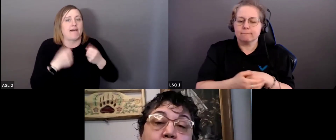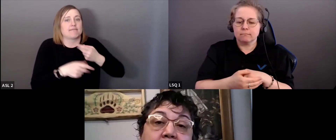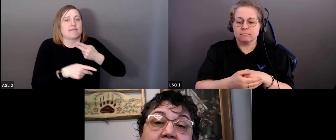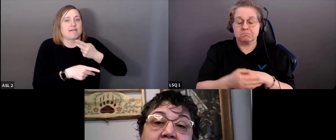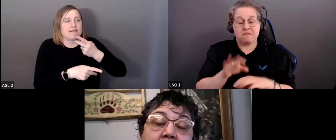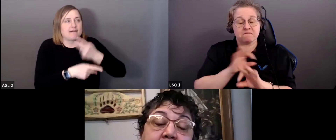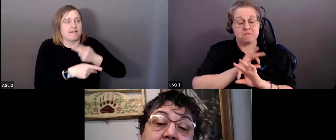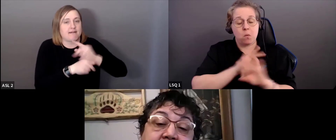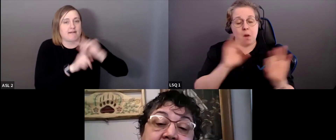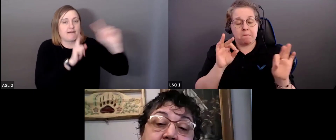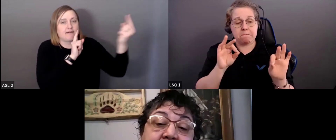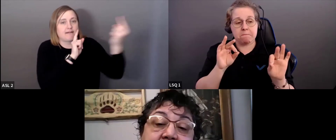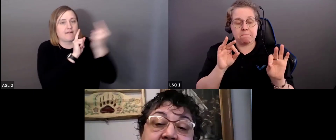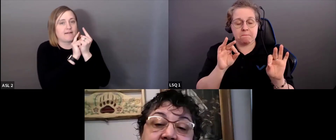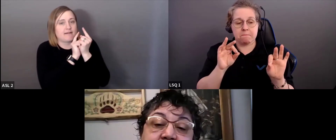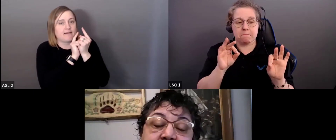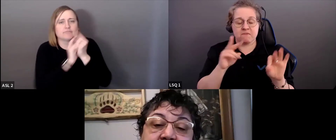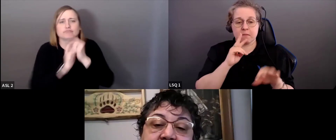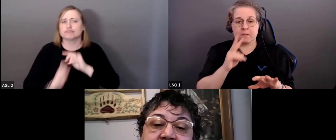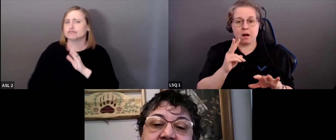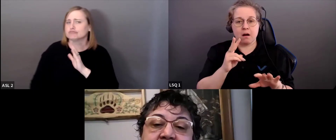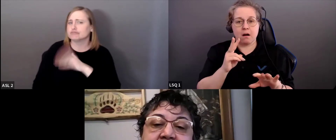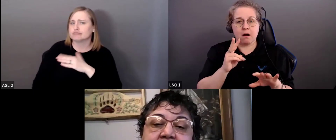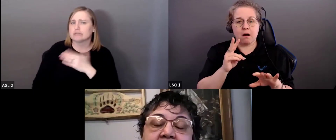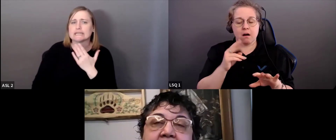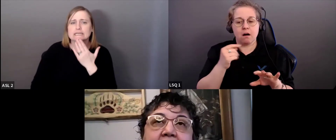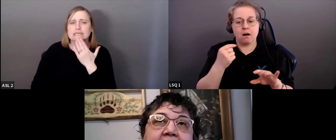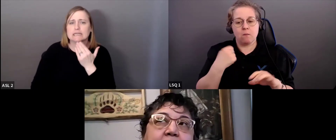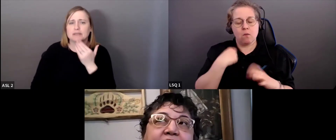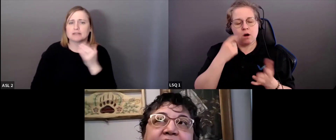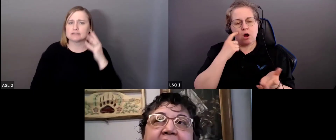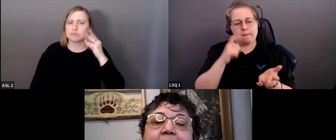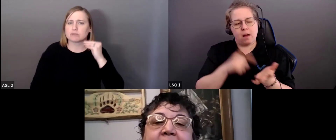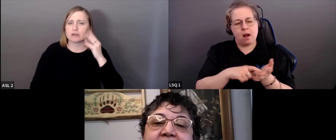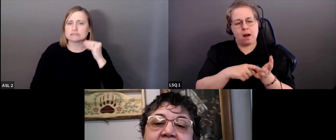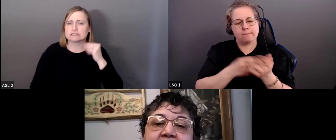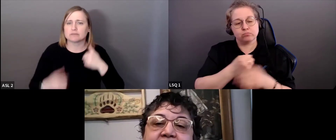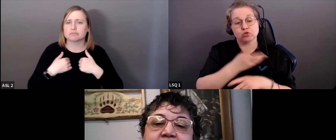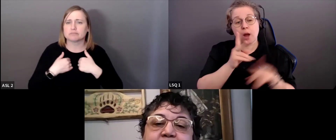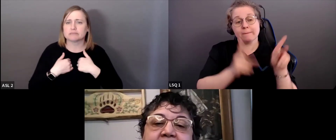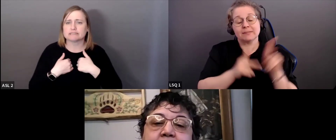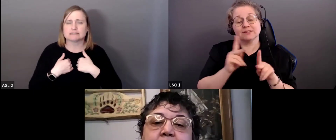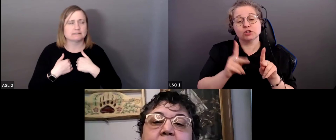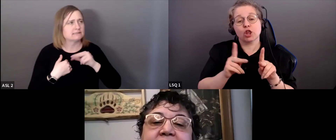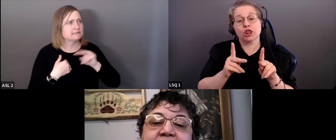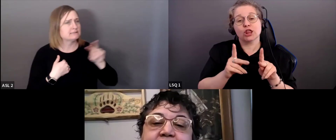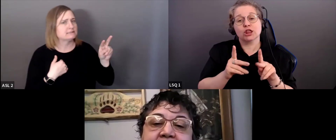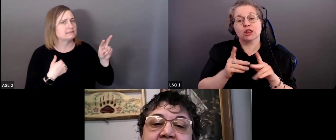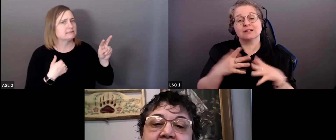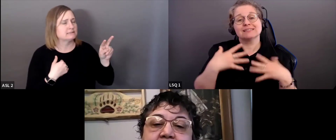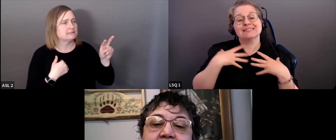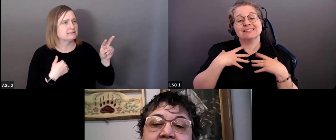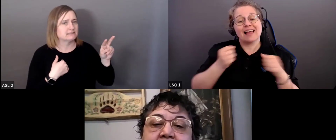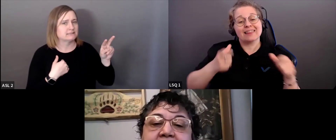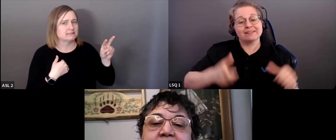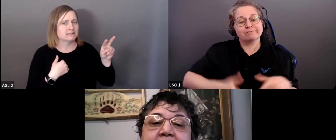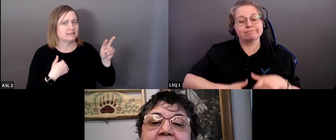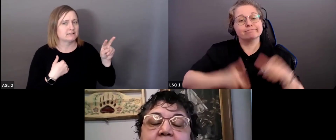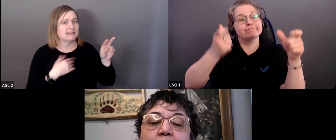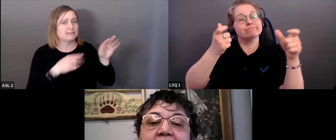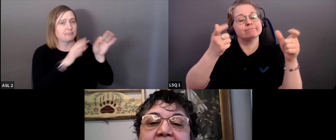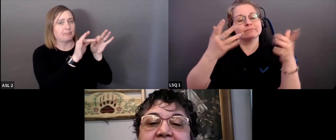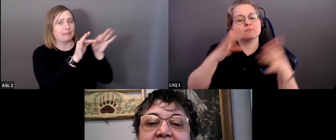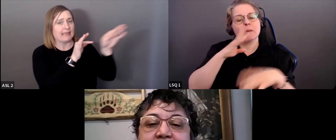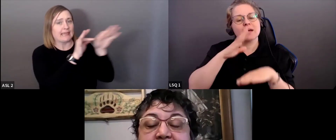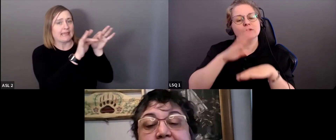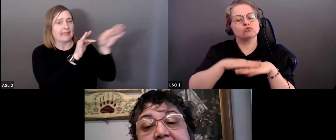Souvent, il y a eu des gens dans les soins de santé qui sont venus me parler de diabète. Et